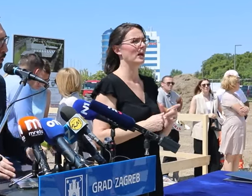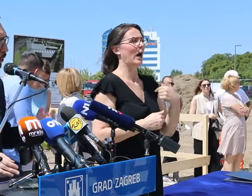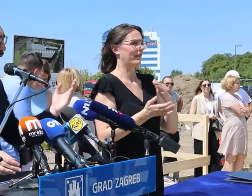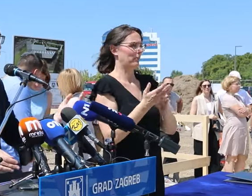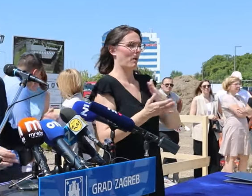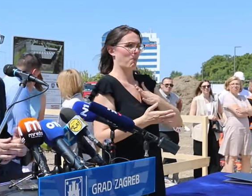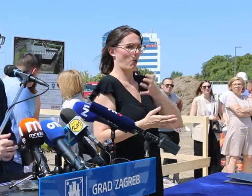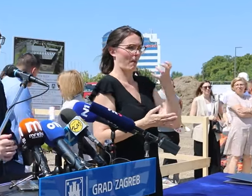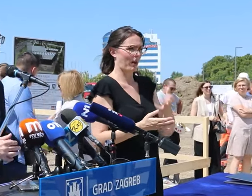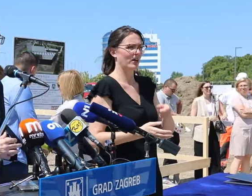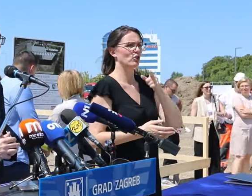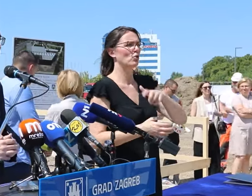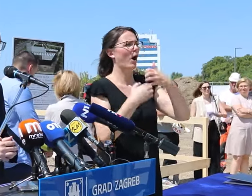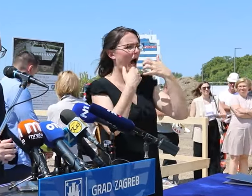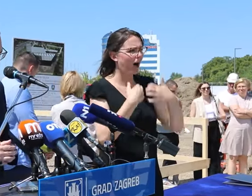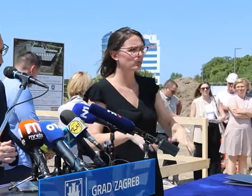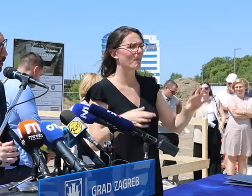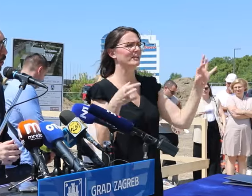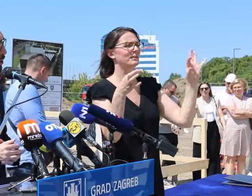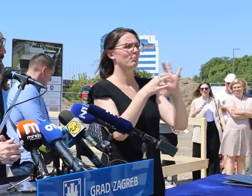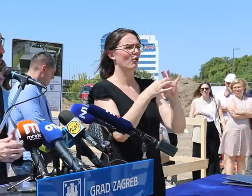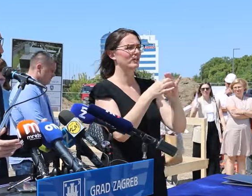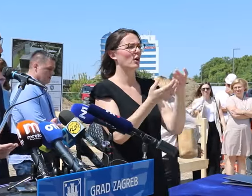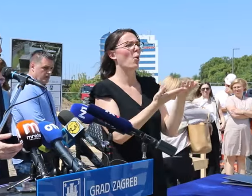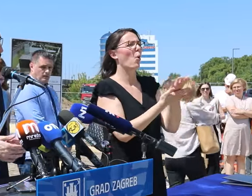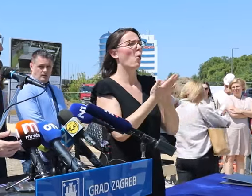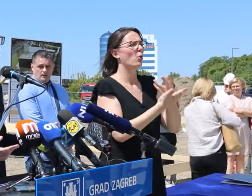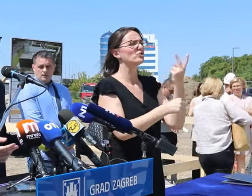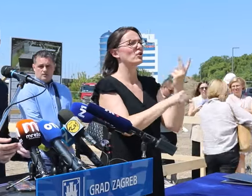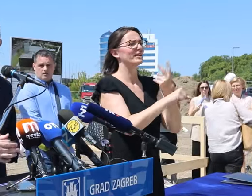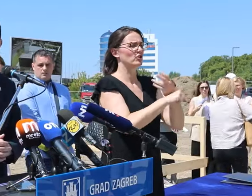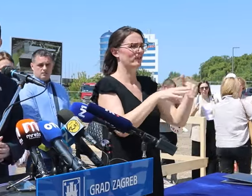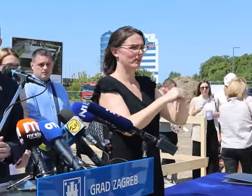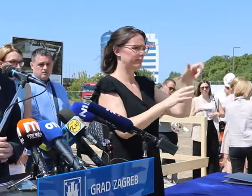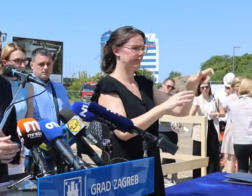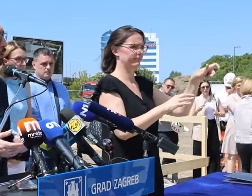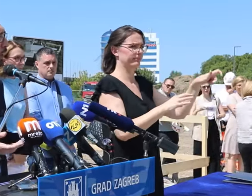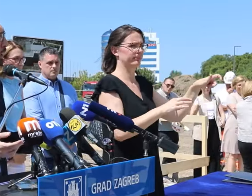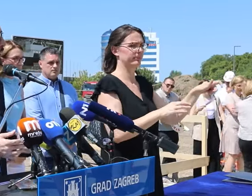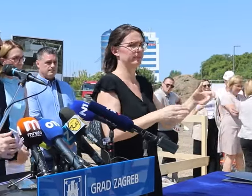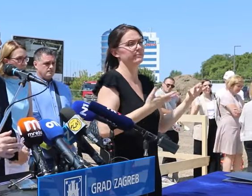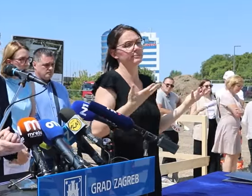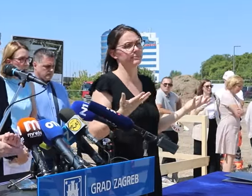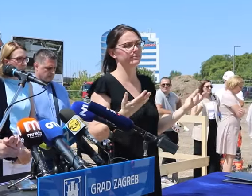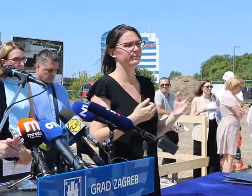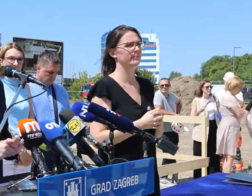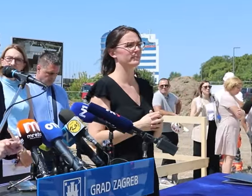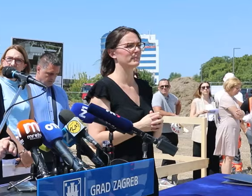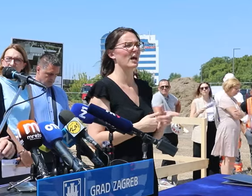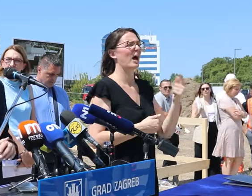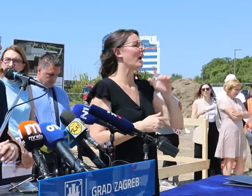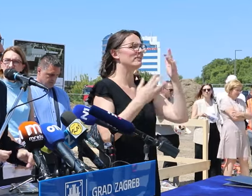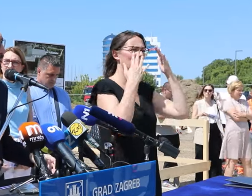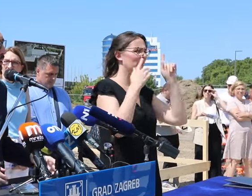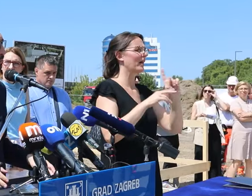tiče moje plaće, one automatski zapravo vezane uz osnovnicu državnih dužesnika po odluci gradske skupštine, tako da, ali bez